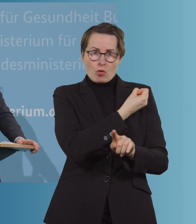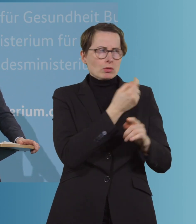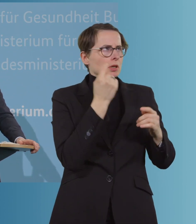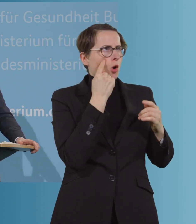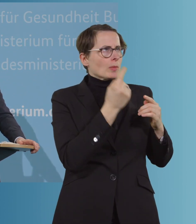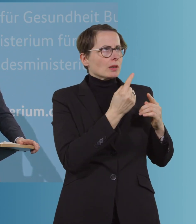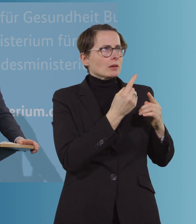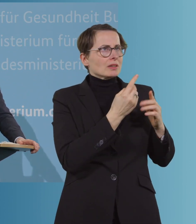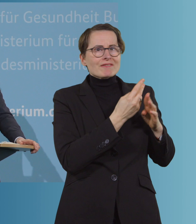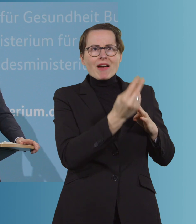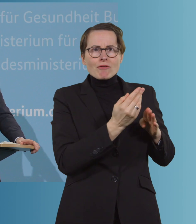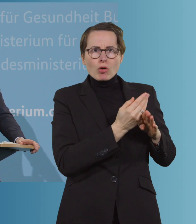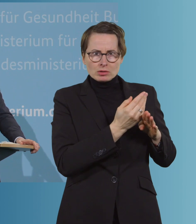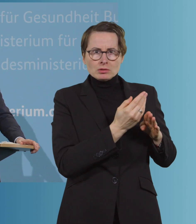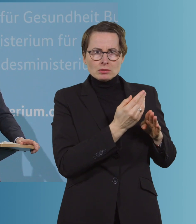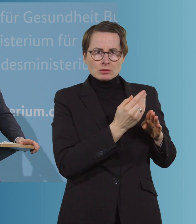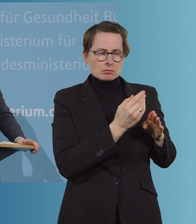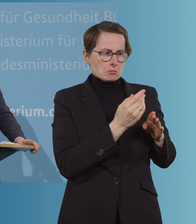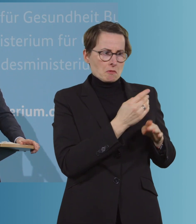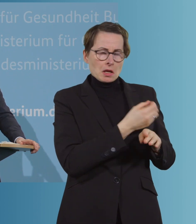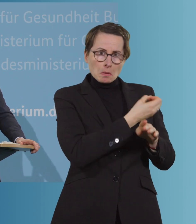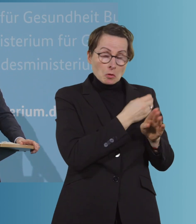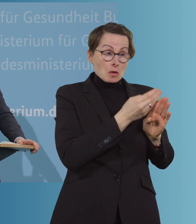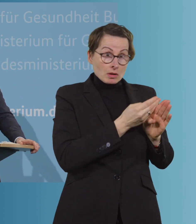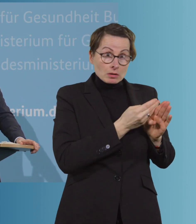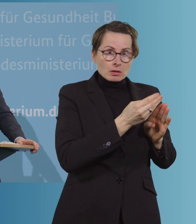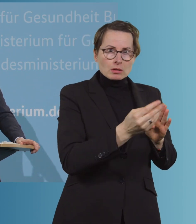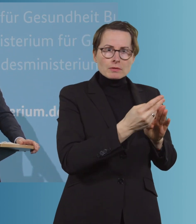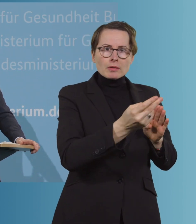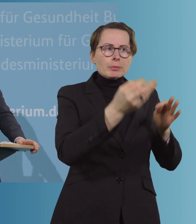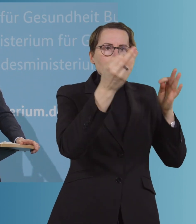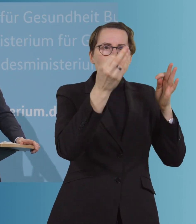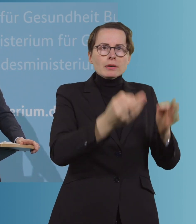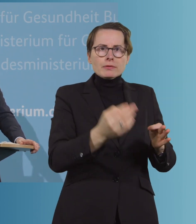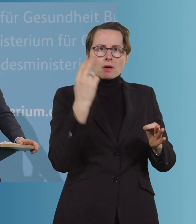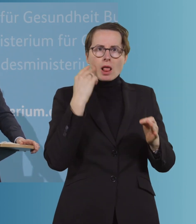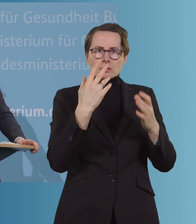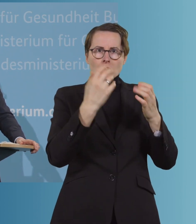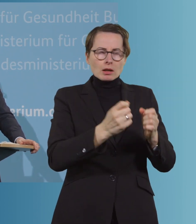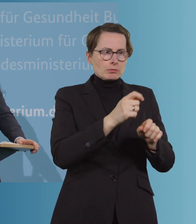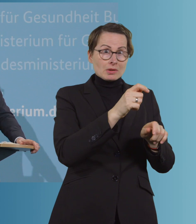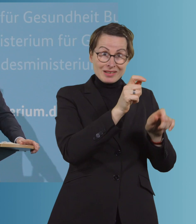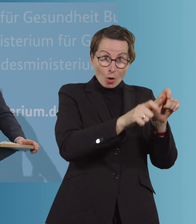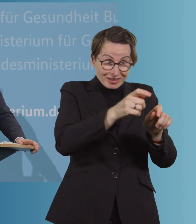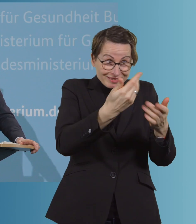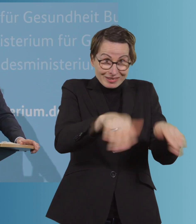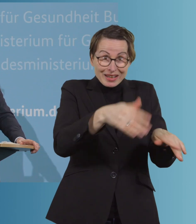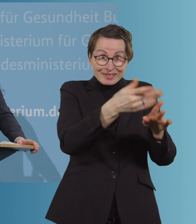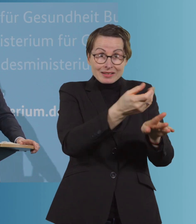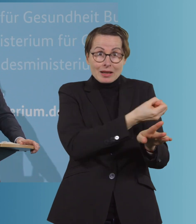Zweitimpfung in einem Altenheim eine nicht geringe Zahl an Geimpften, Bewohnerinnen und Bewohnern,